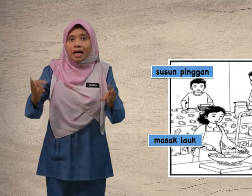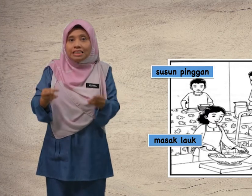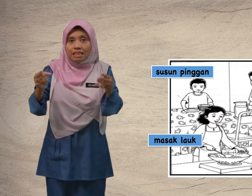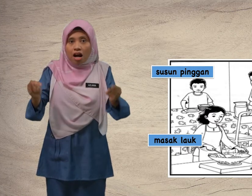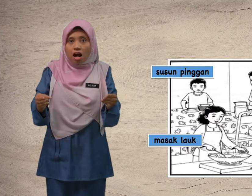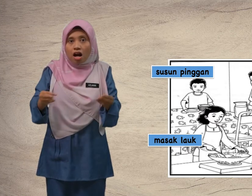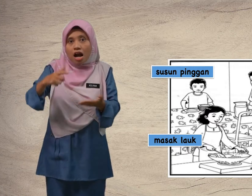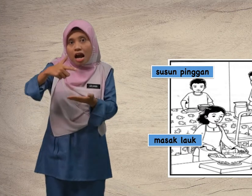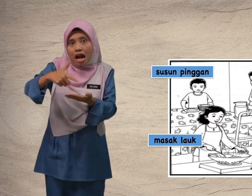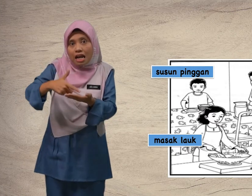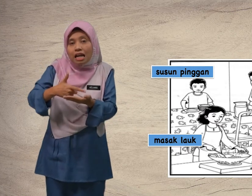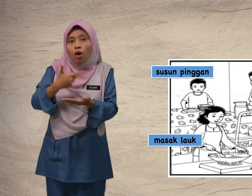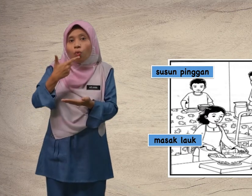Masak lauk.